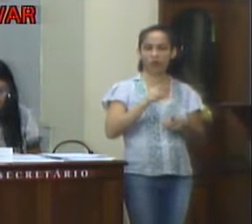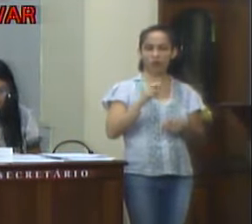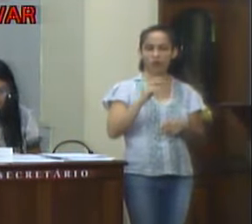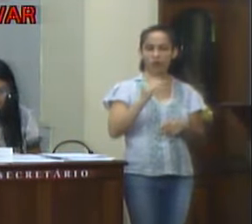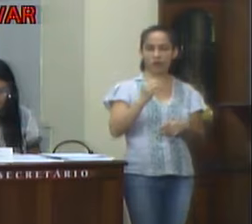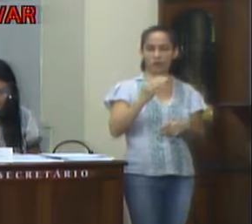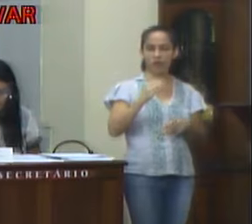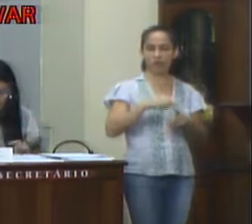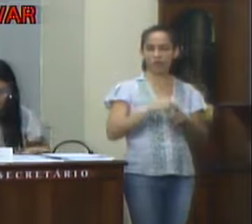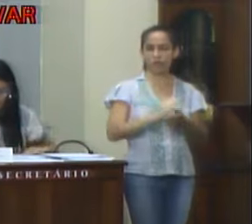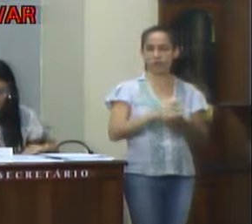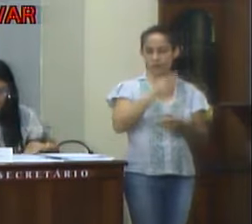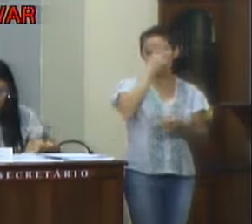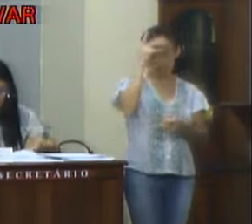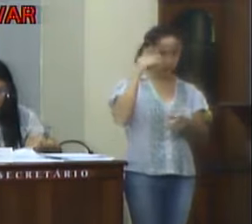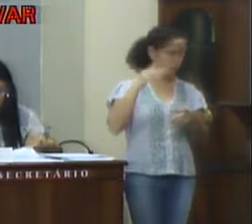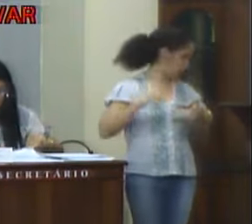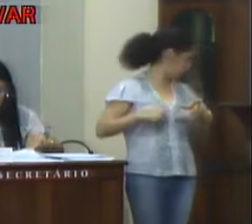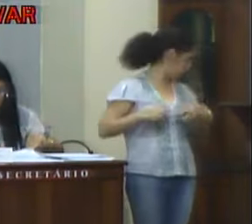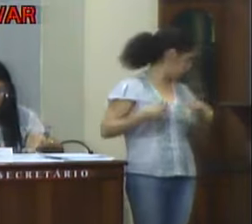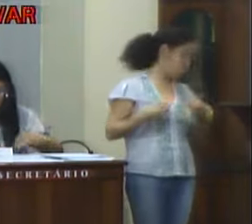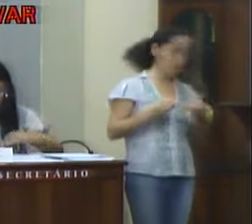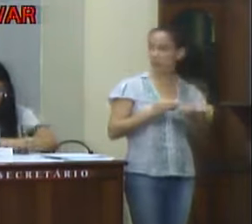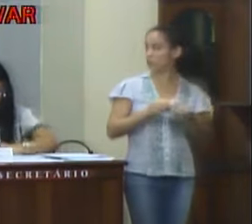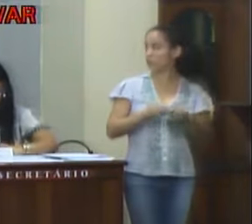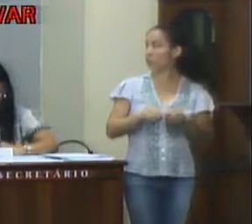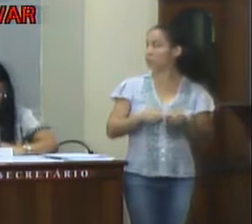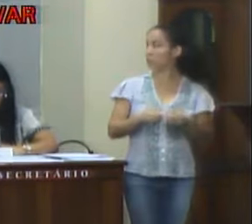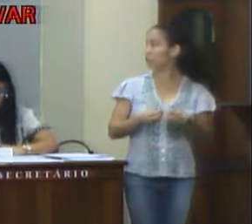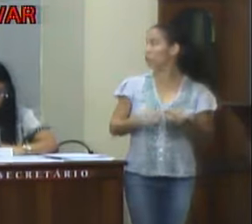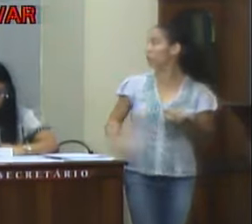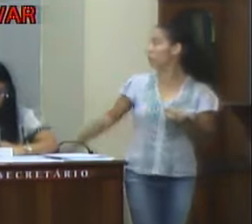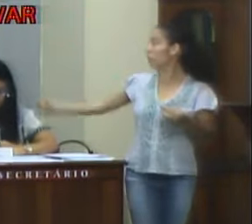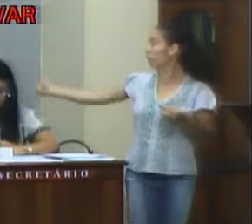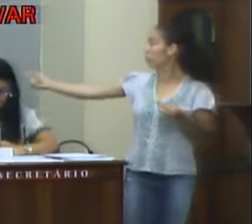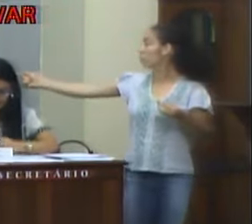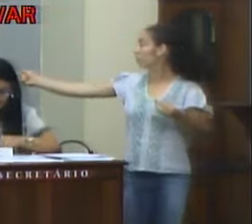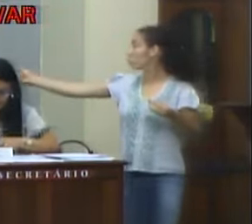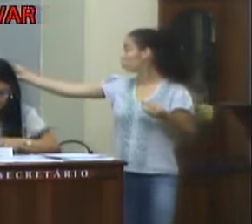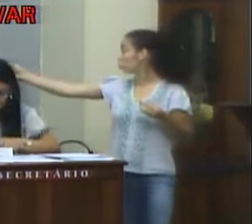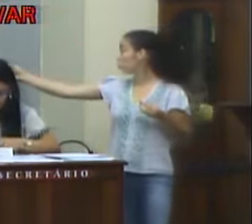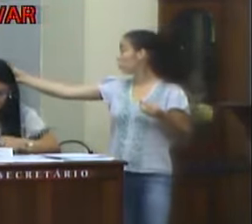direitos da população valenciana. Estarei enviando ao Ministério Público